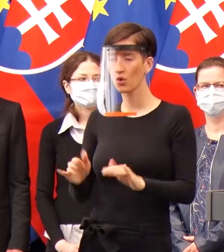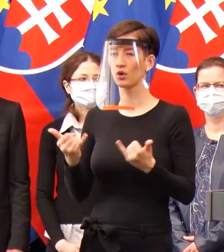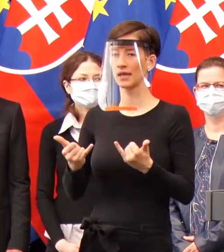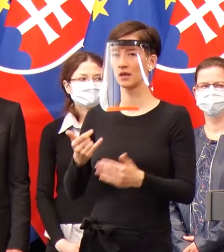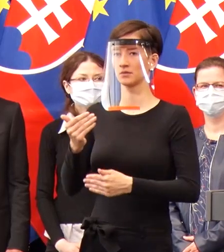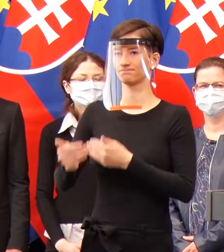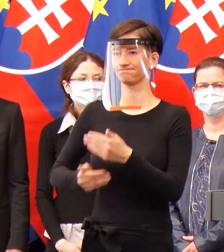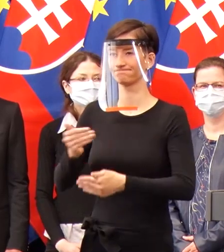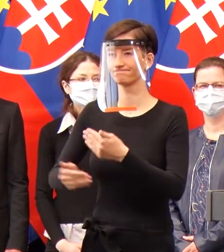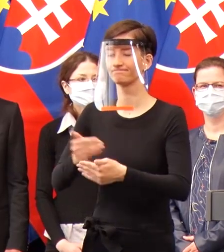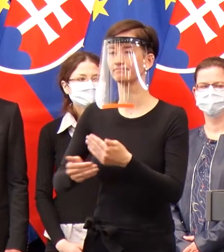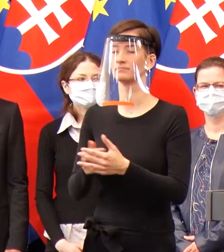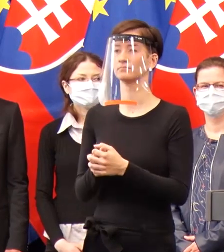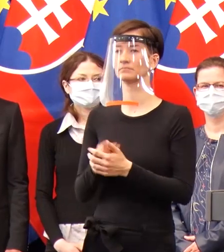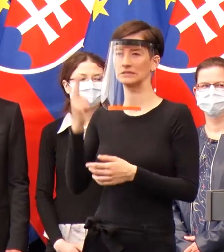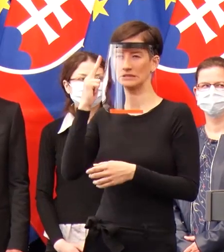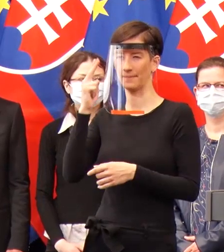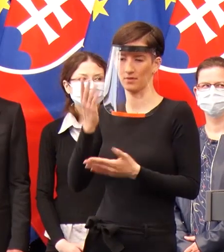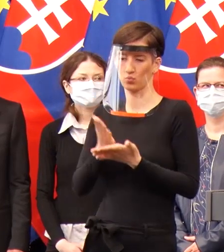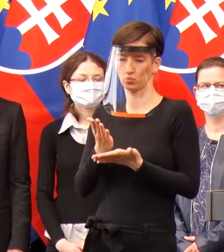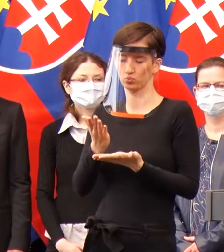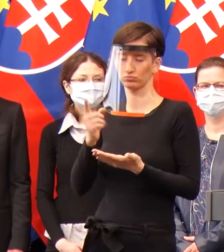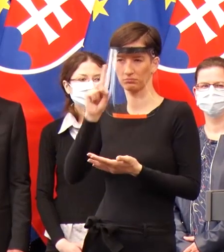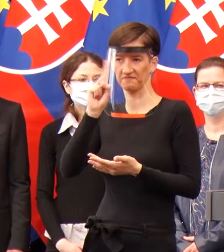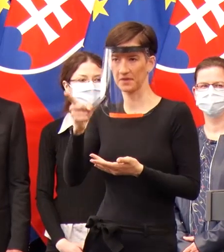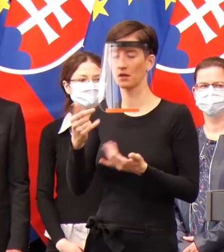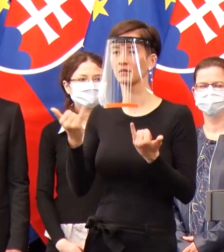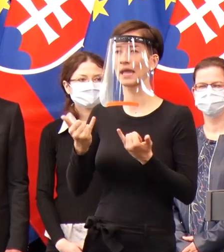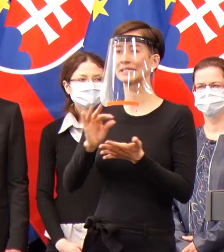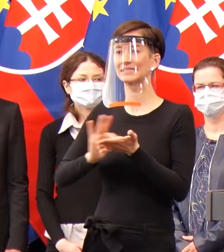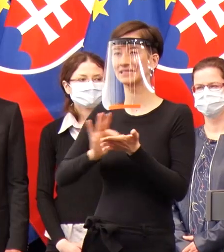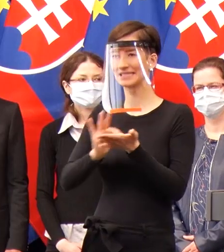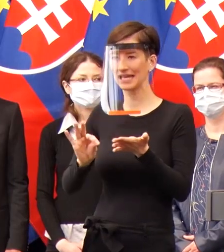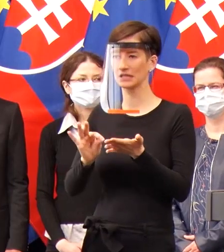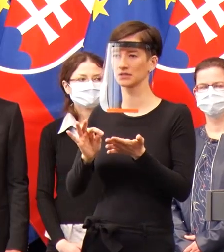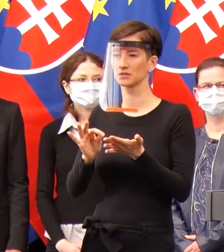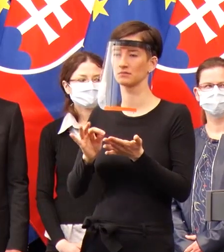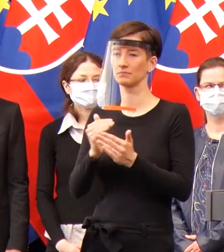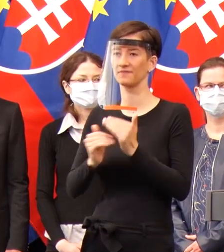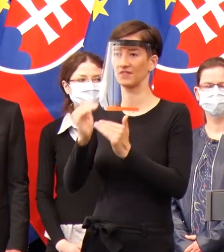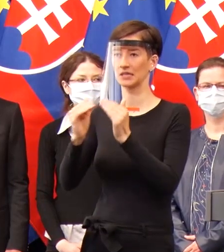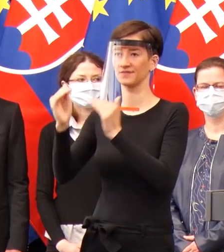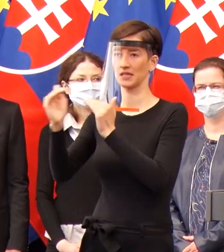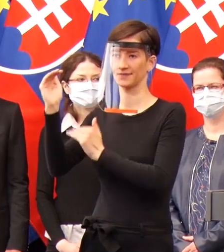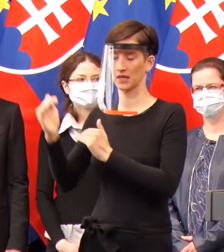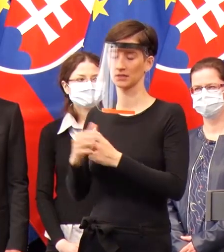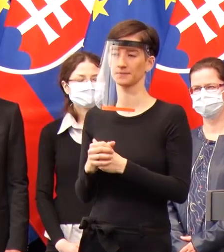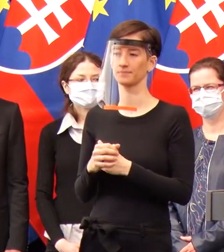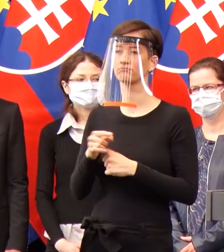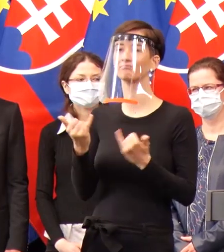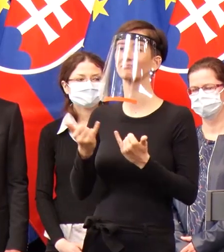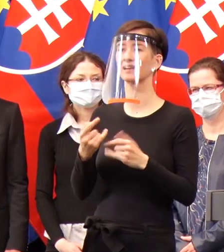pomerne rýchlo rastlo počet testov. Chvíľočku potrvá, kým sa všetky tieto